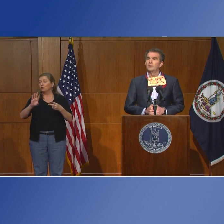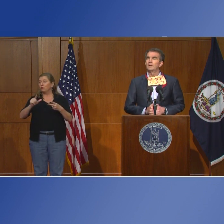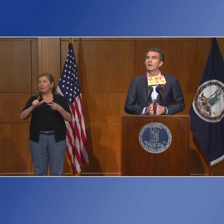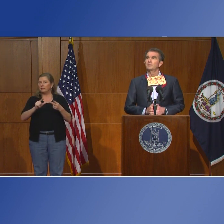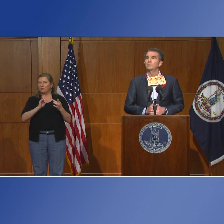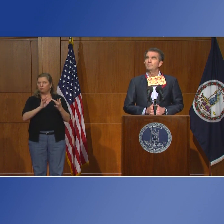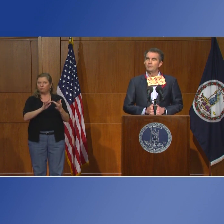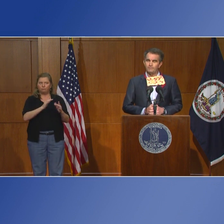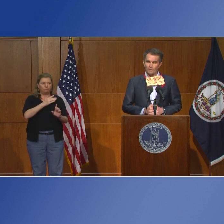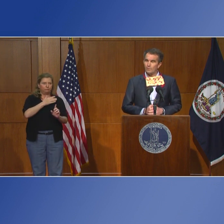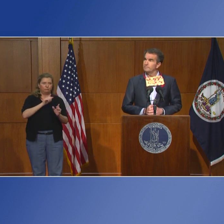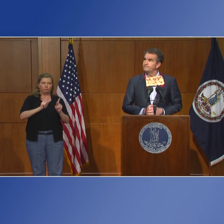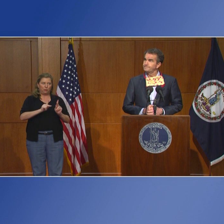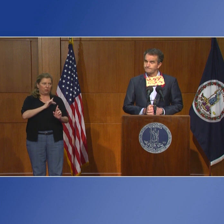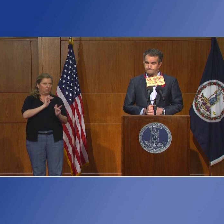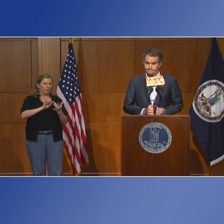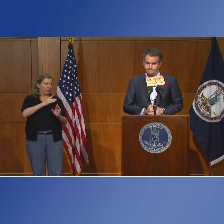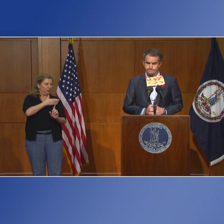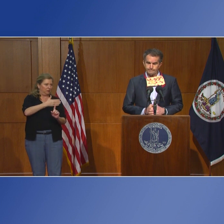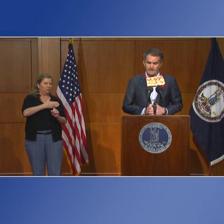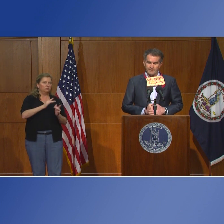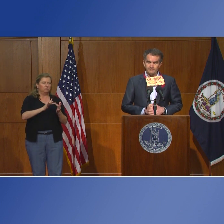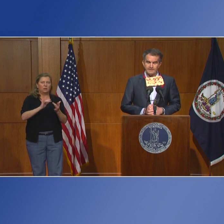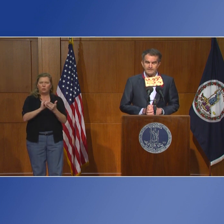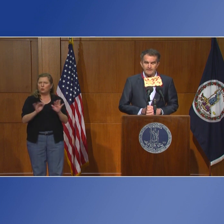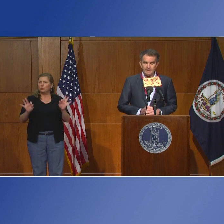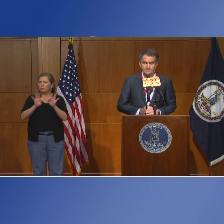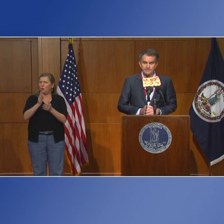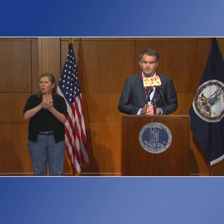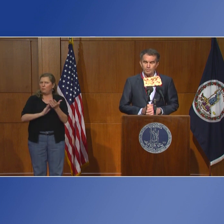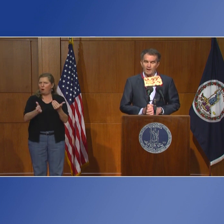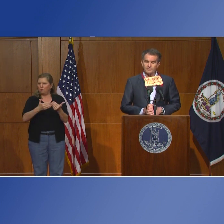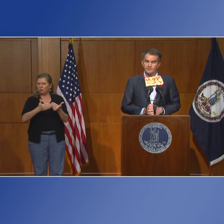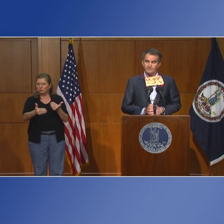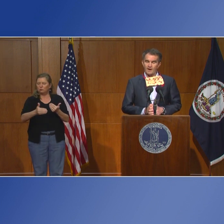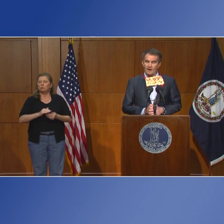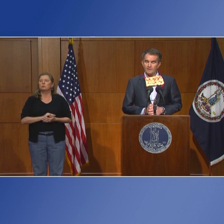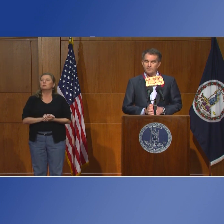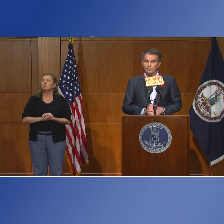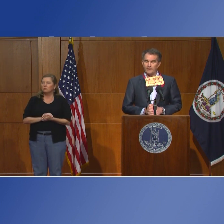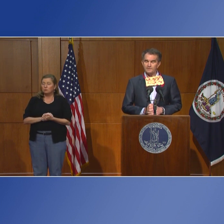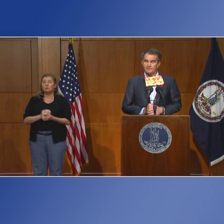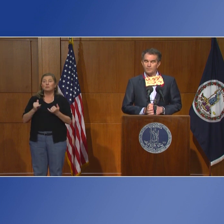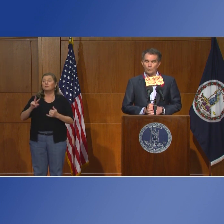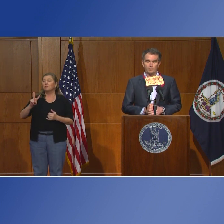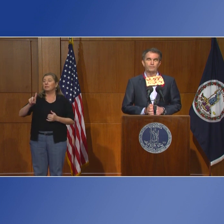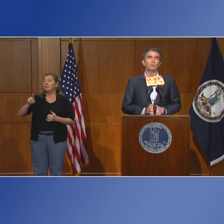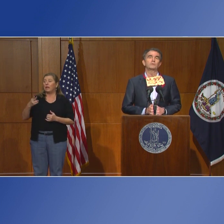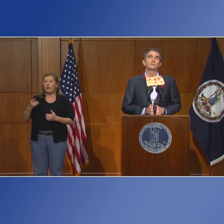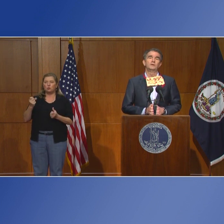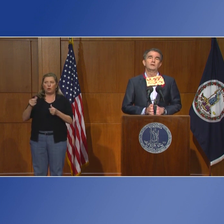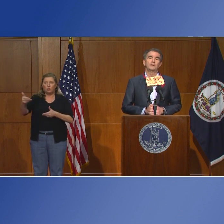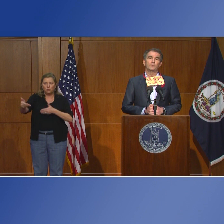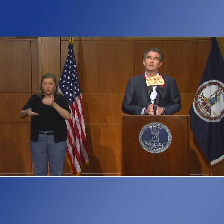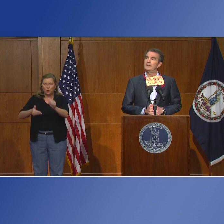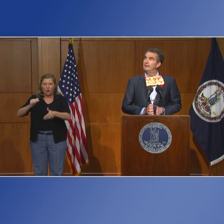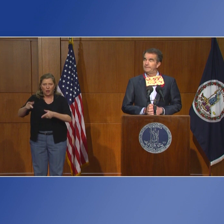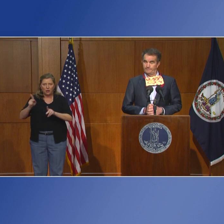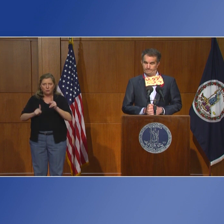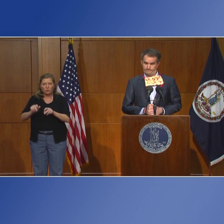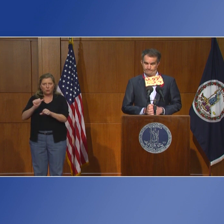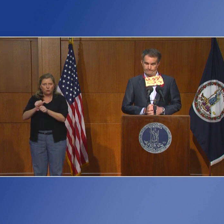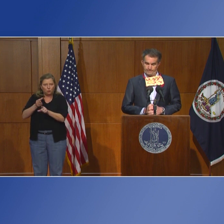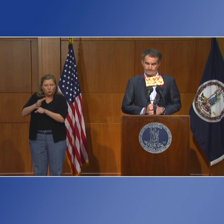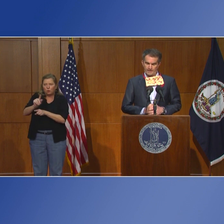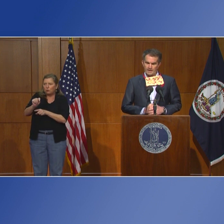poder hacer un seguimiento a este virus y su propagamiento. Nosotros necesitamos gente